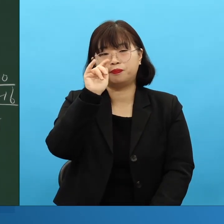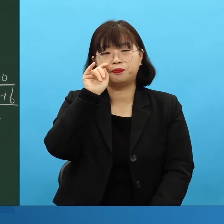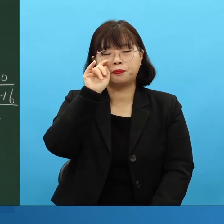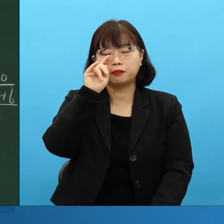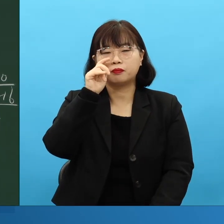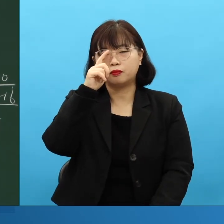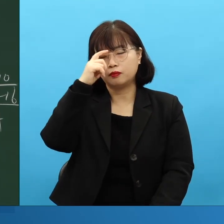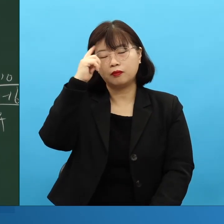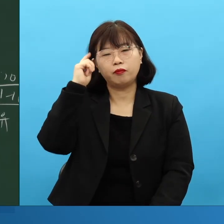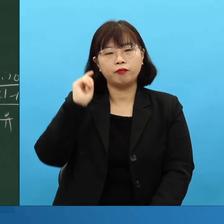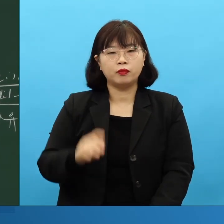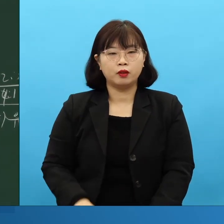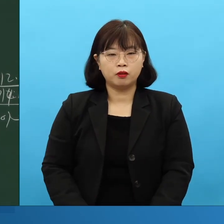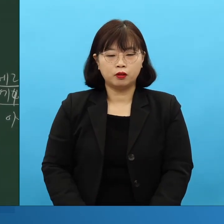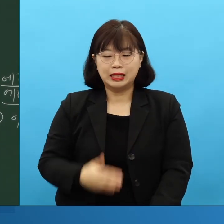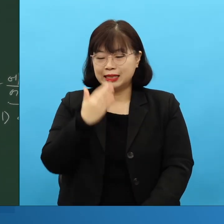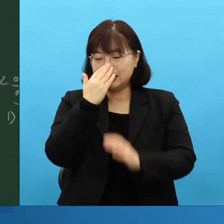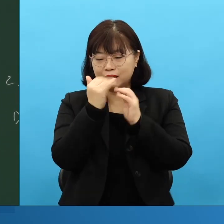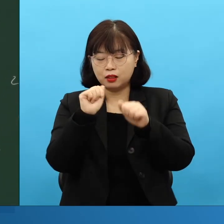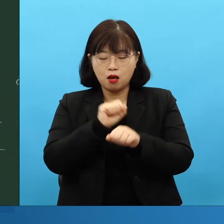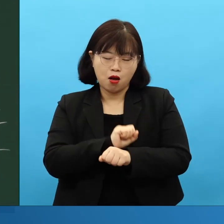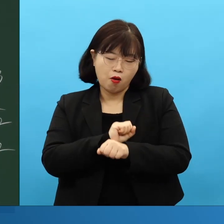왜 포로되어 왔는지, 이유를 알고 있는 사람들.